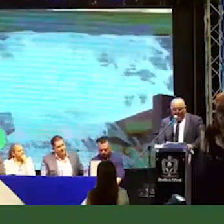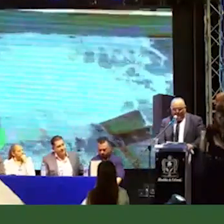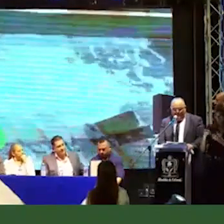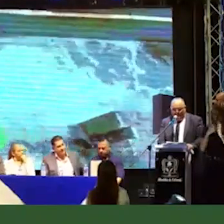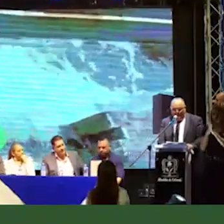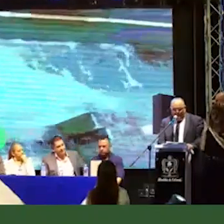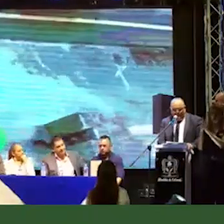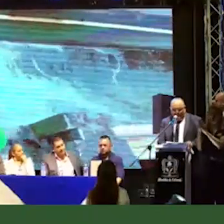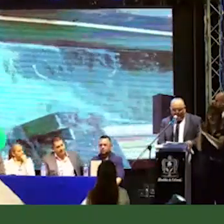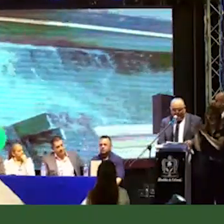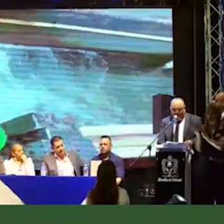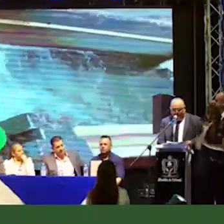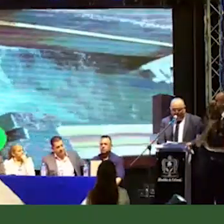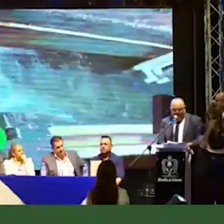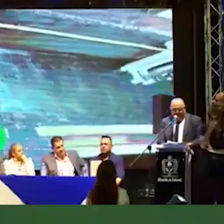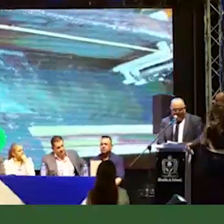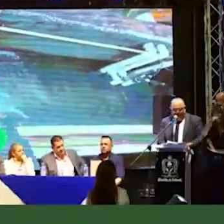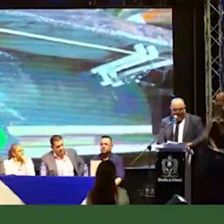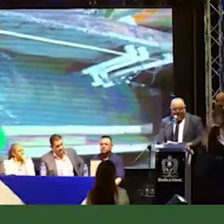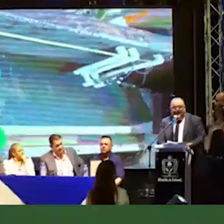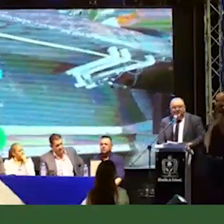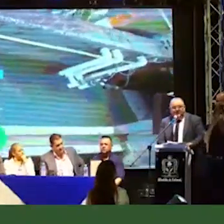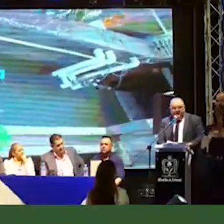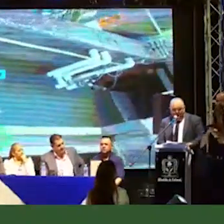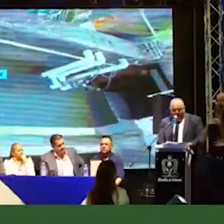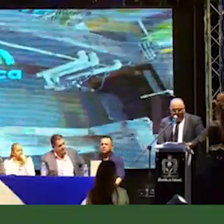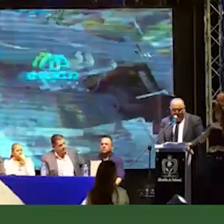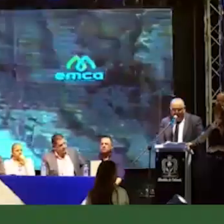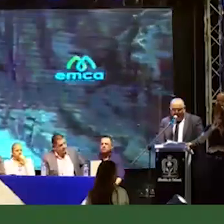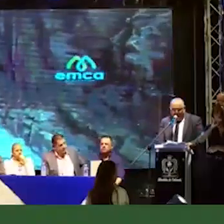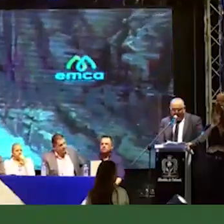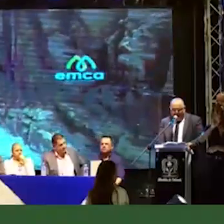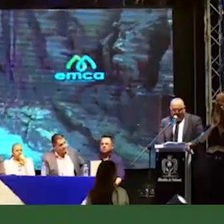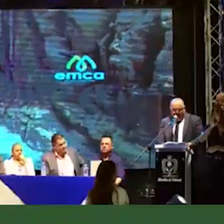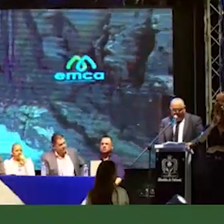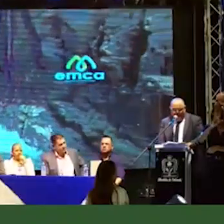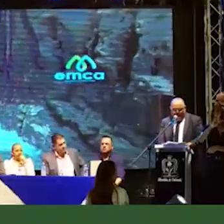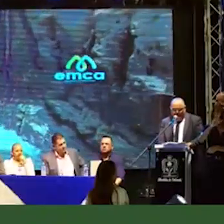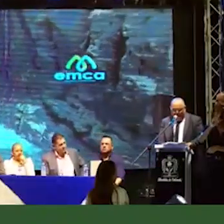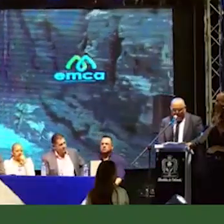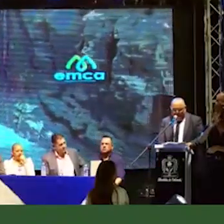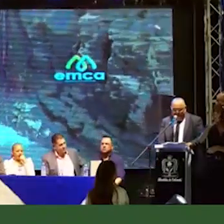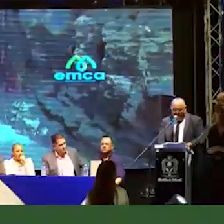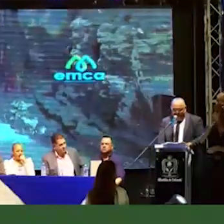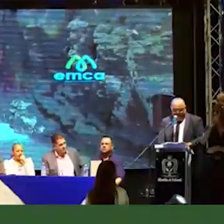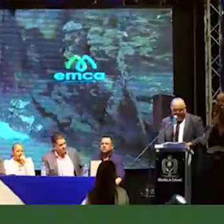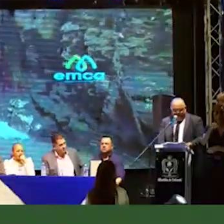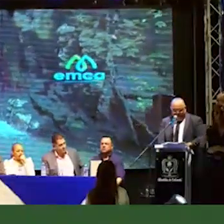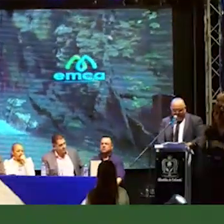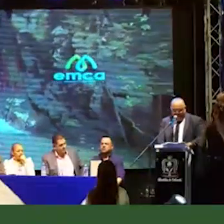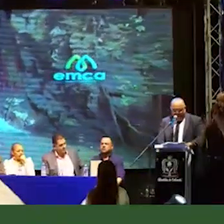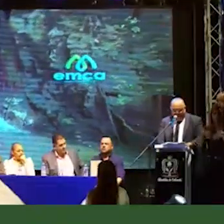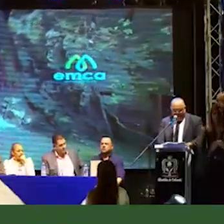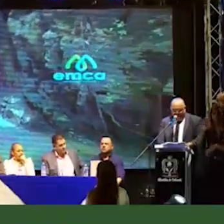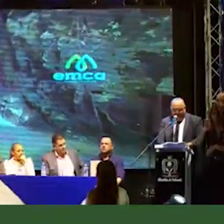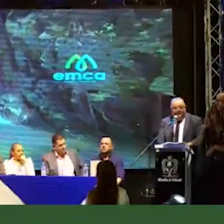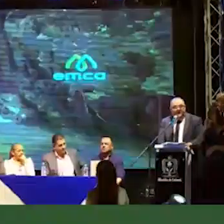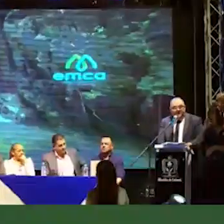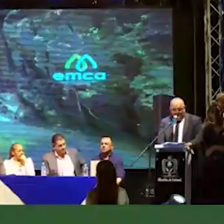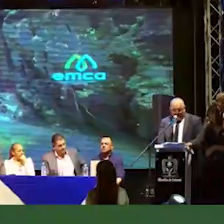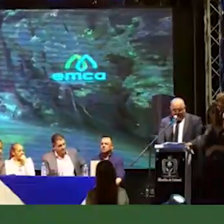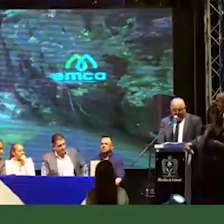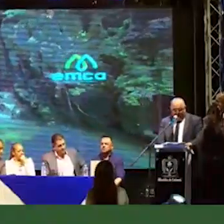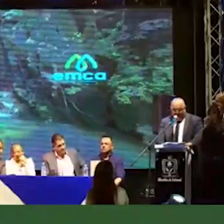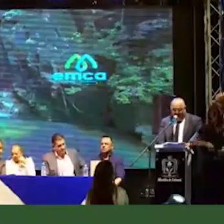información de multipropósito a empresas públicas y permitió a ENCA participar en la toma de decisiones para reiniciar la operación de los servicios públicos.